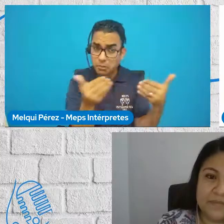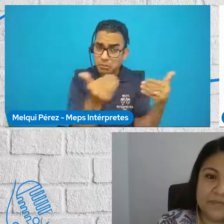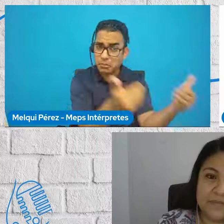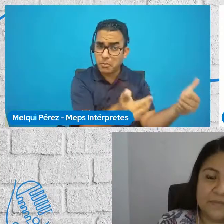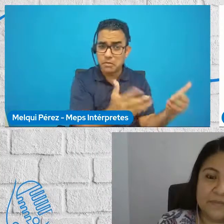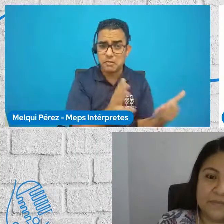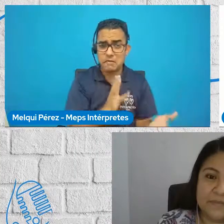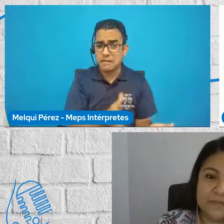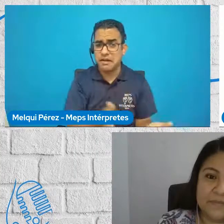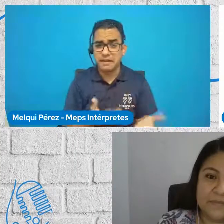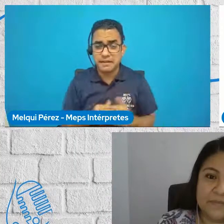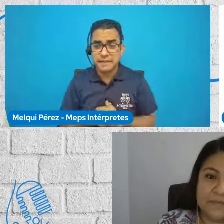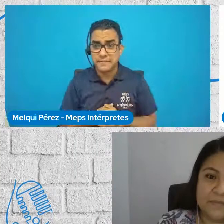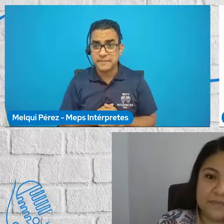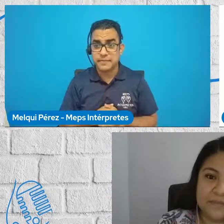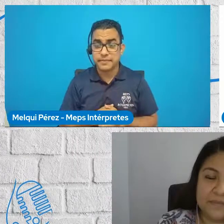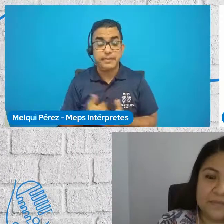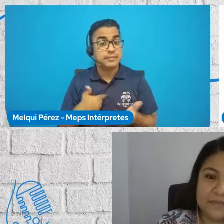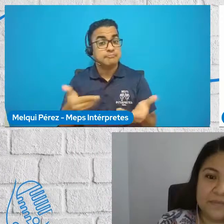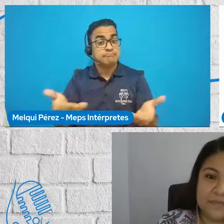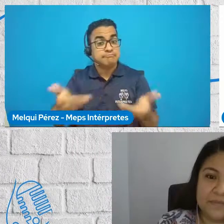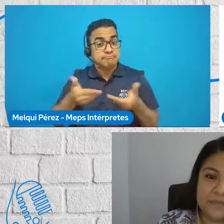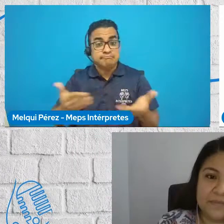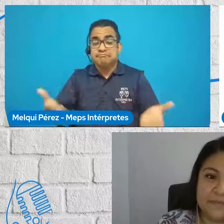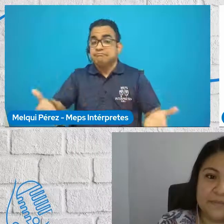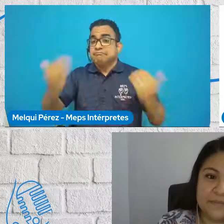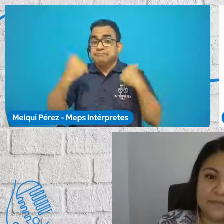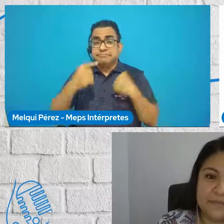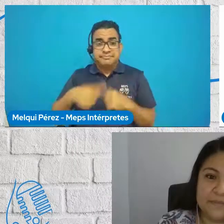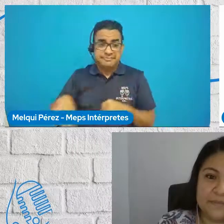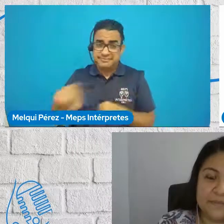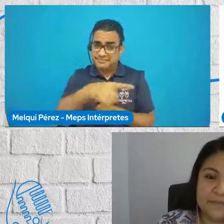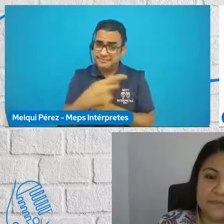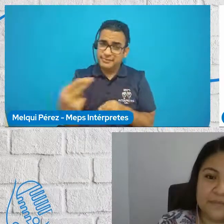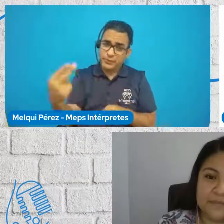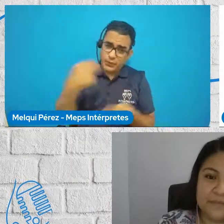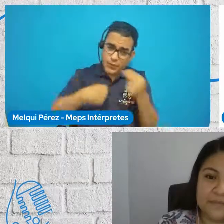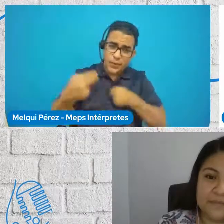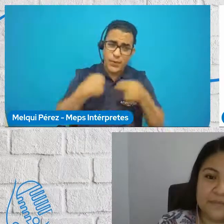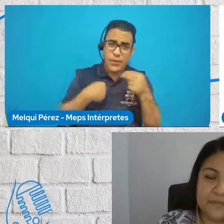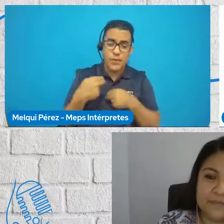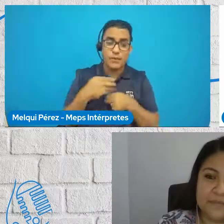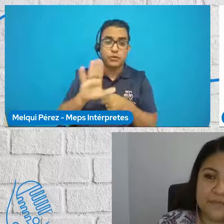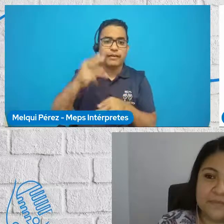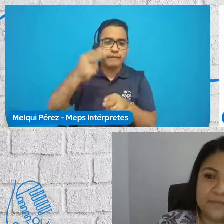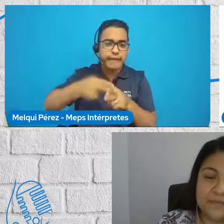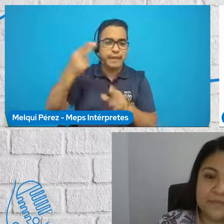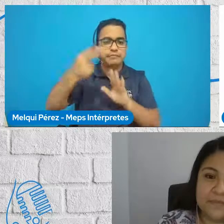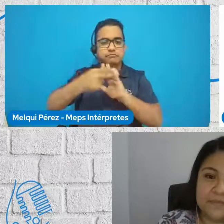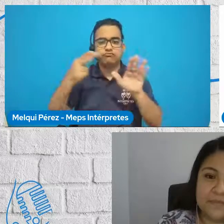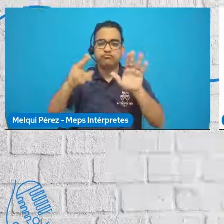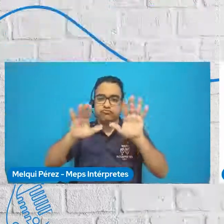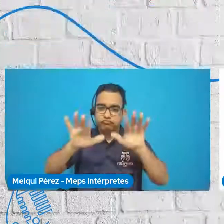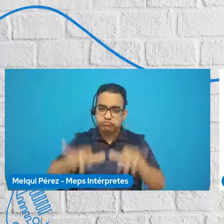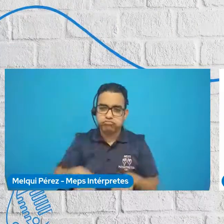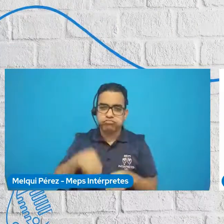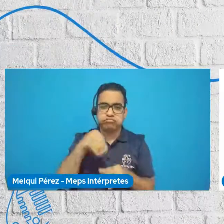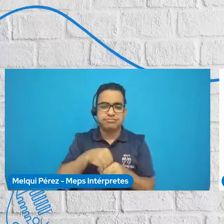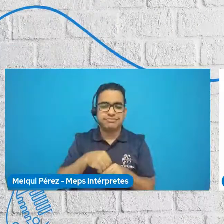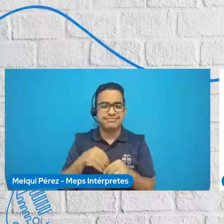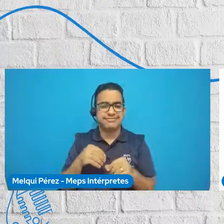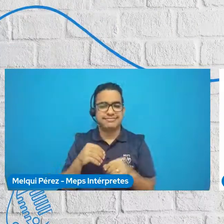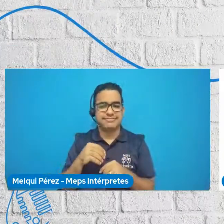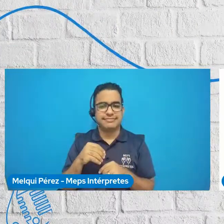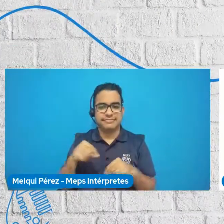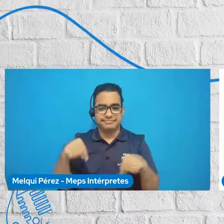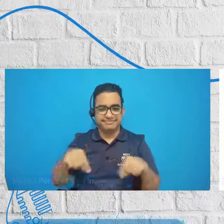realmente, les invito a que se sumen, a que inscriban su perfil a nuestra plataforma de gestión de voluntarios